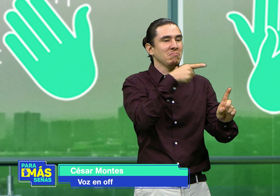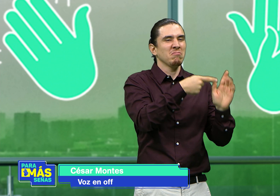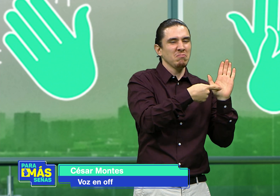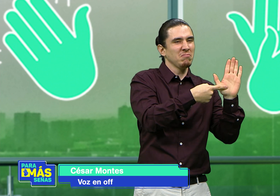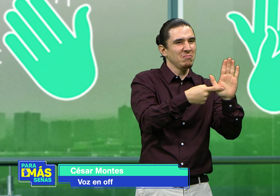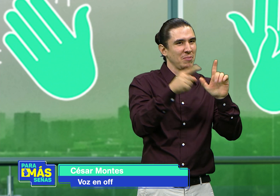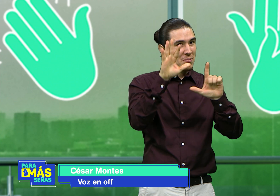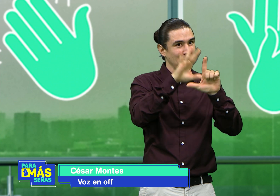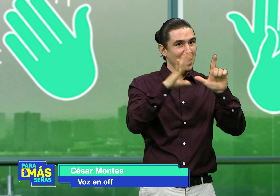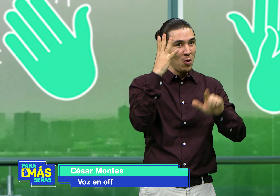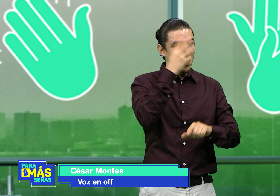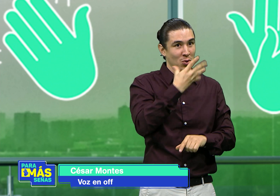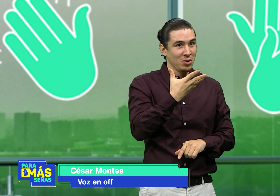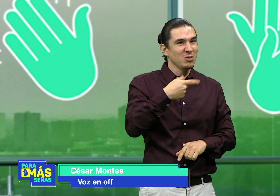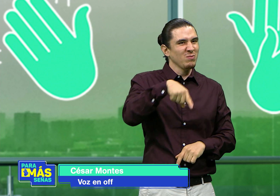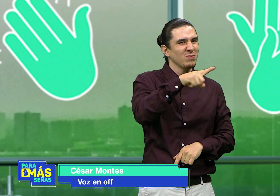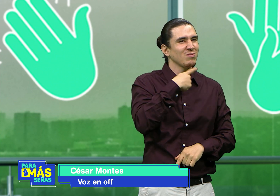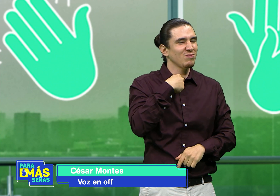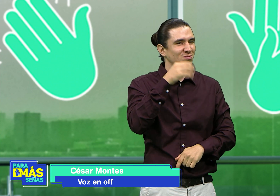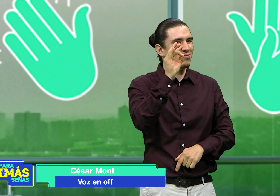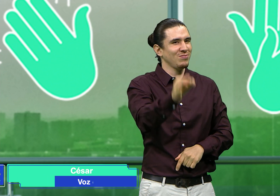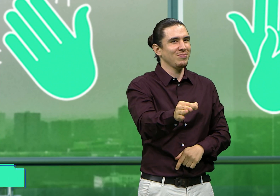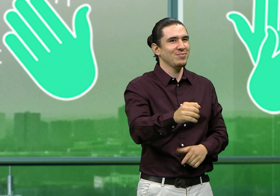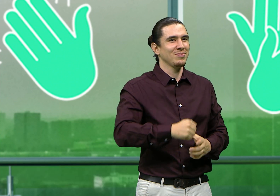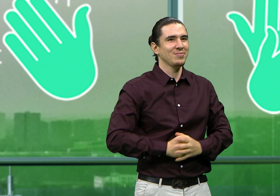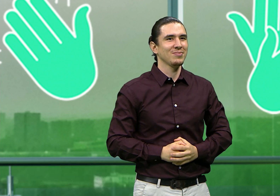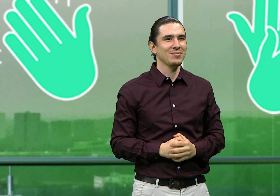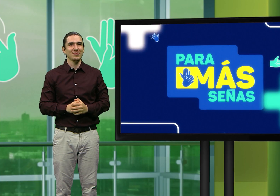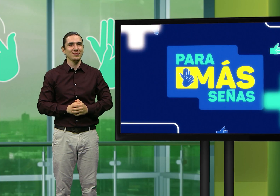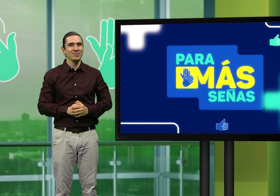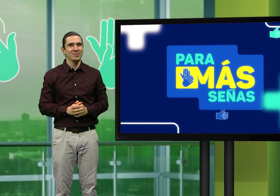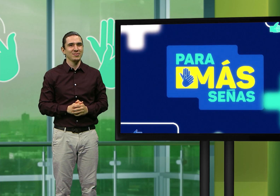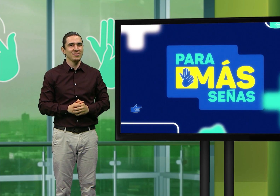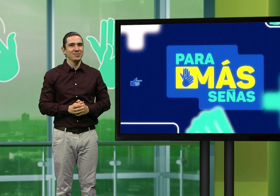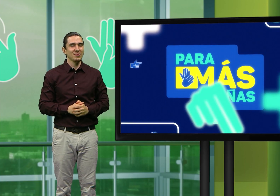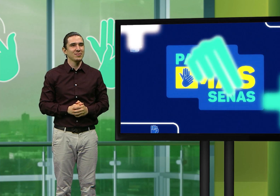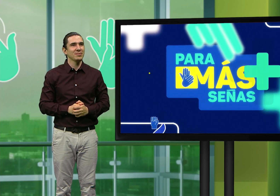personas y a lugares que son muy especiales en la ciudad. Veamos la nota.